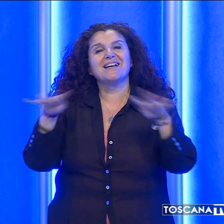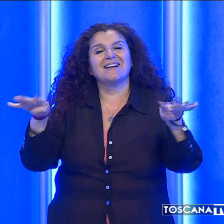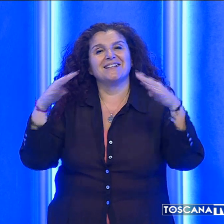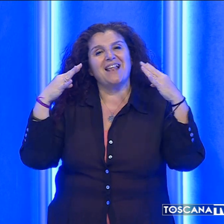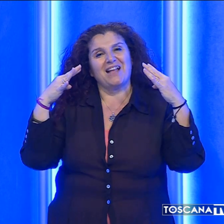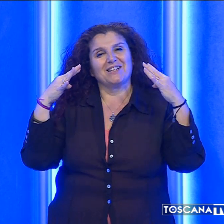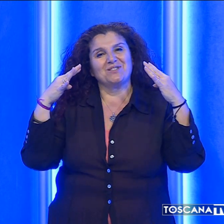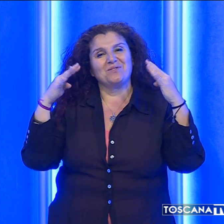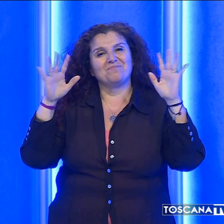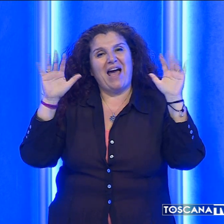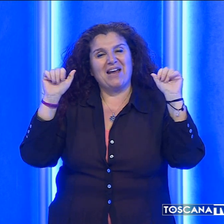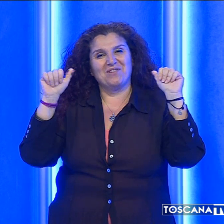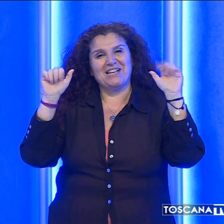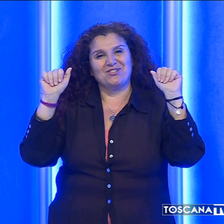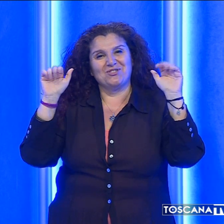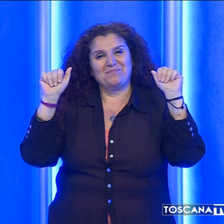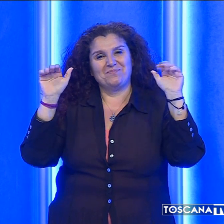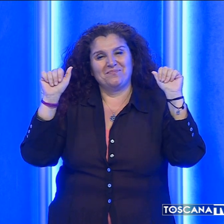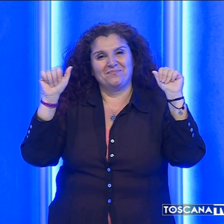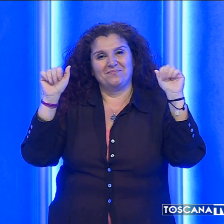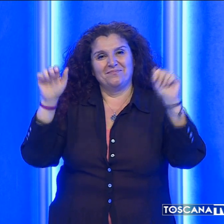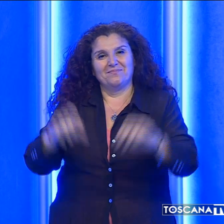grazie per averci seguito. Arrivederci.